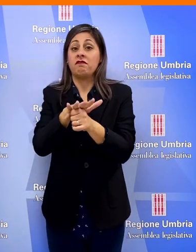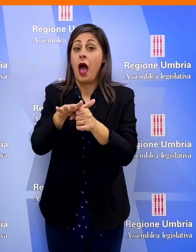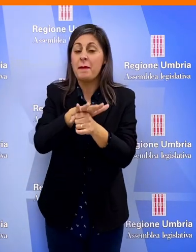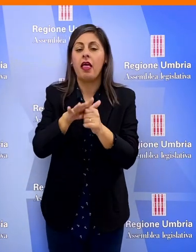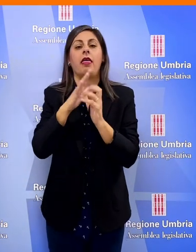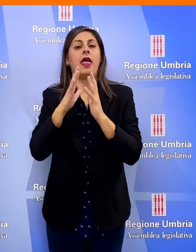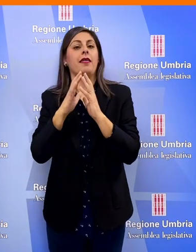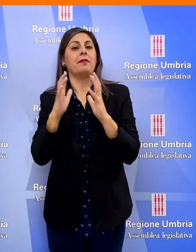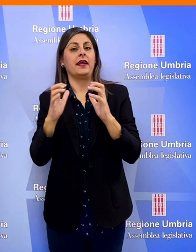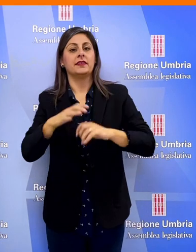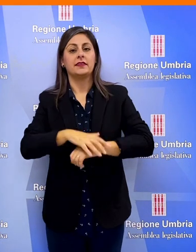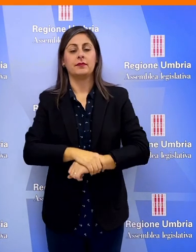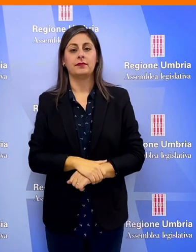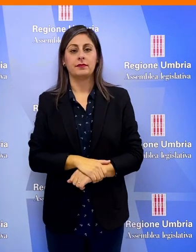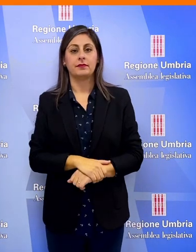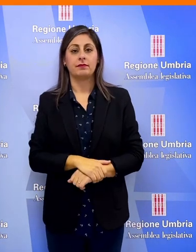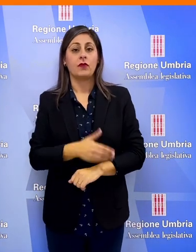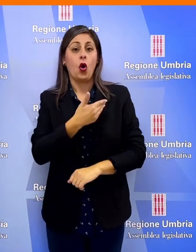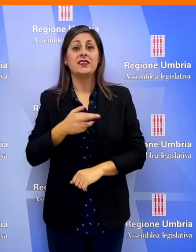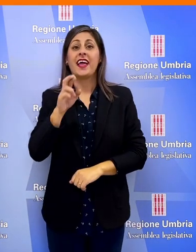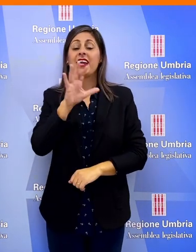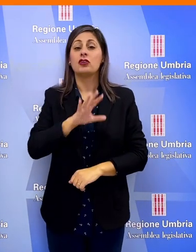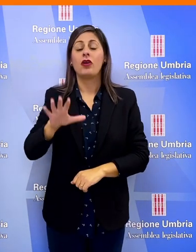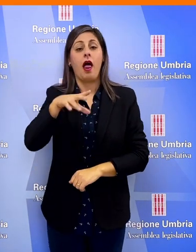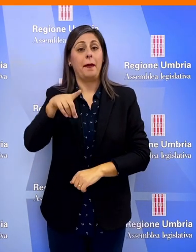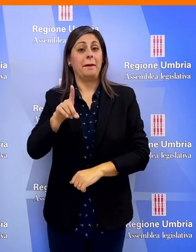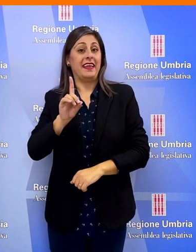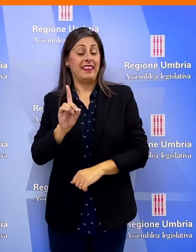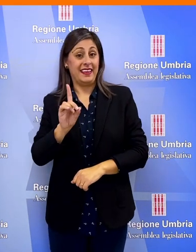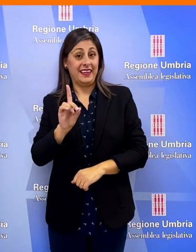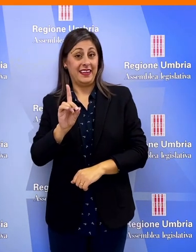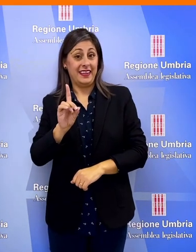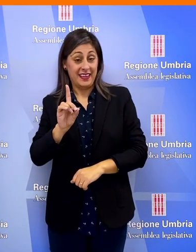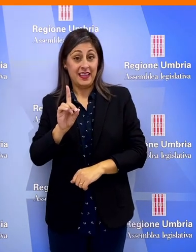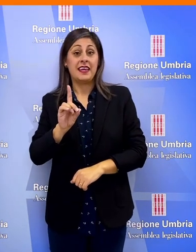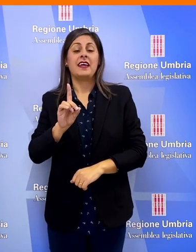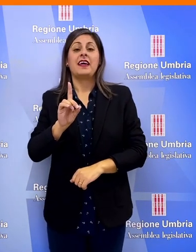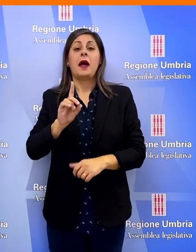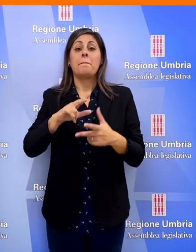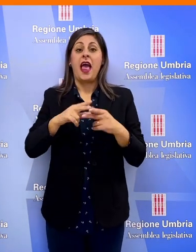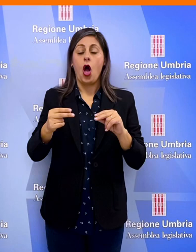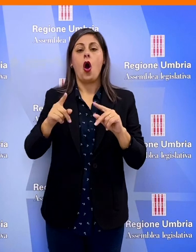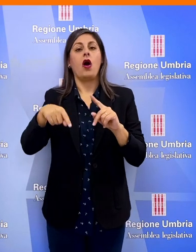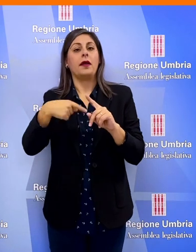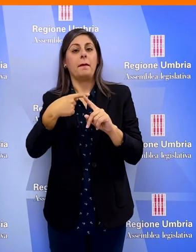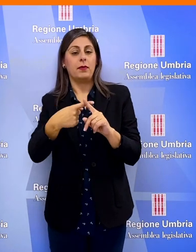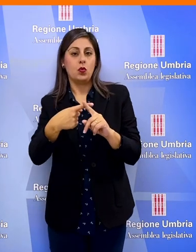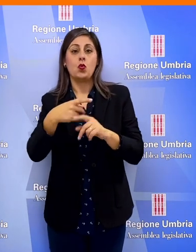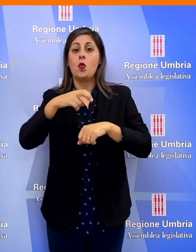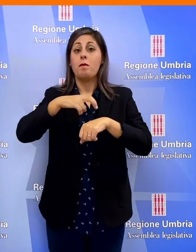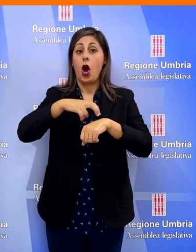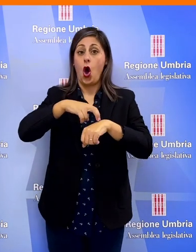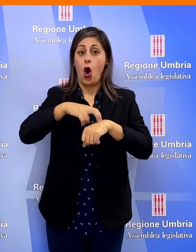e delle imprese I consiglieri regionali del Partito Democratico Simona Meloni, capogruppo del PD e